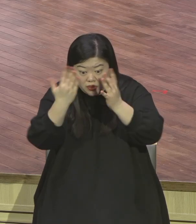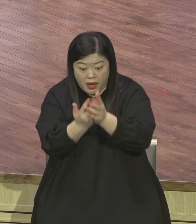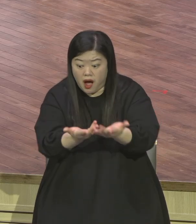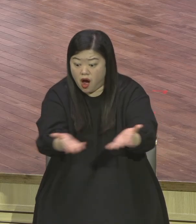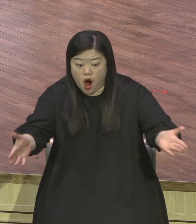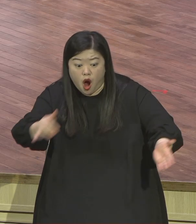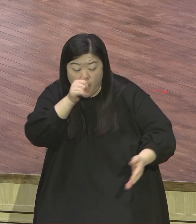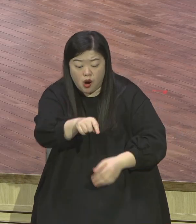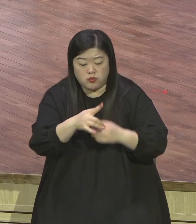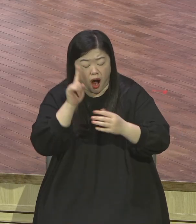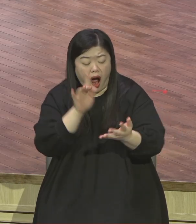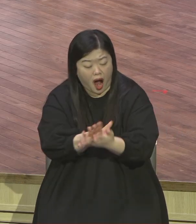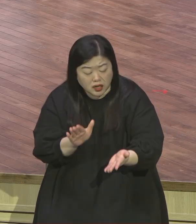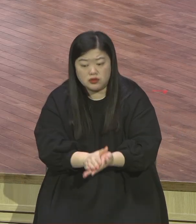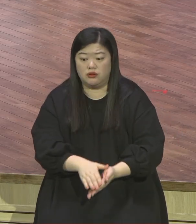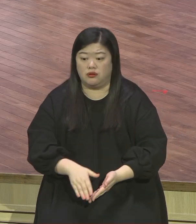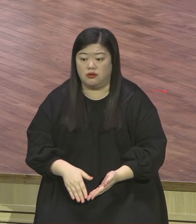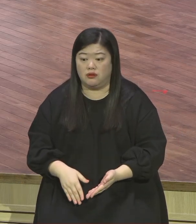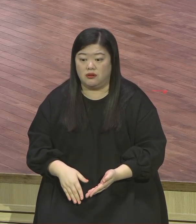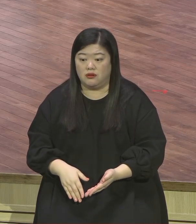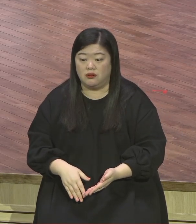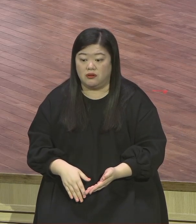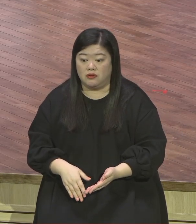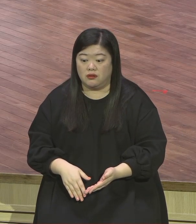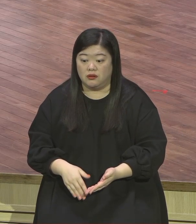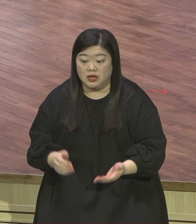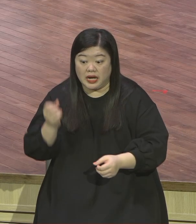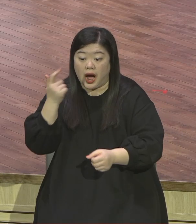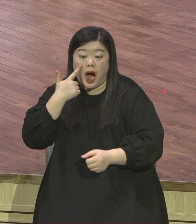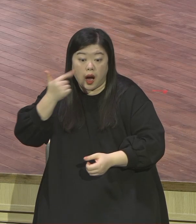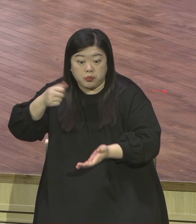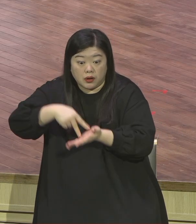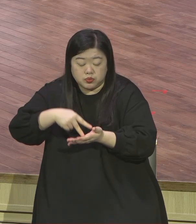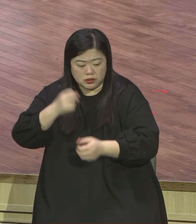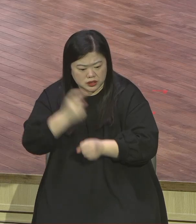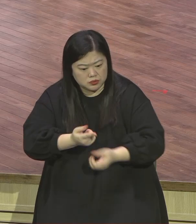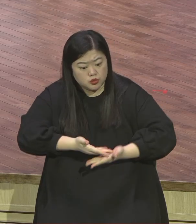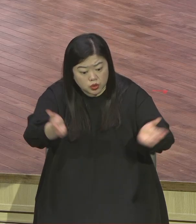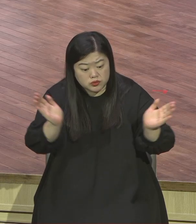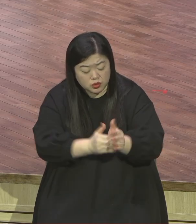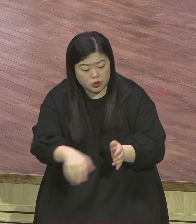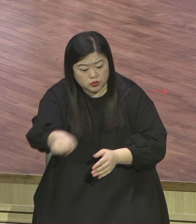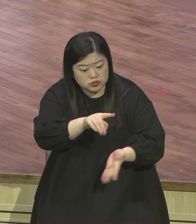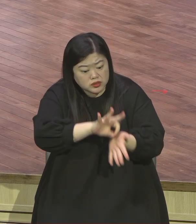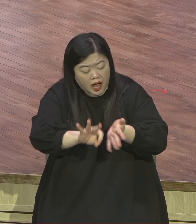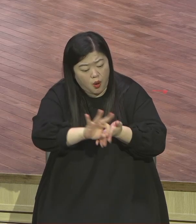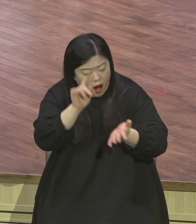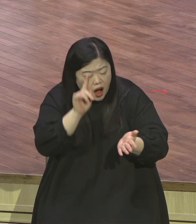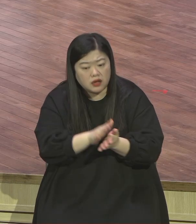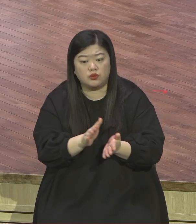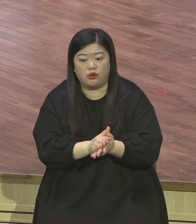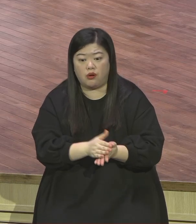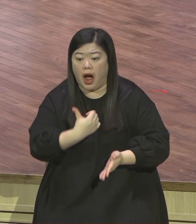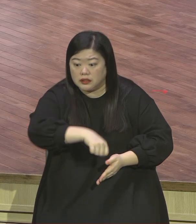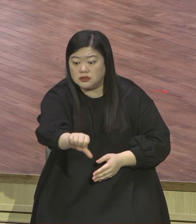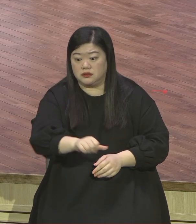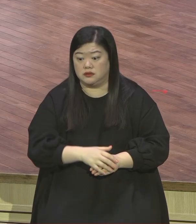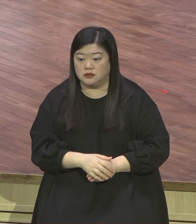그거는 제 책임이 아니라 여러분 각자에게 달려있습니다 각종 훈련 다 여기서 다 하고